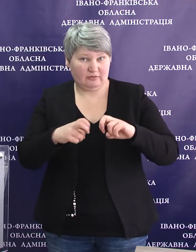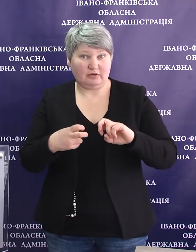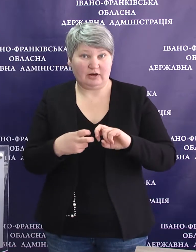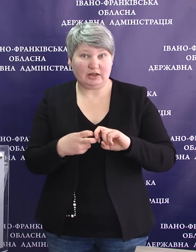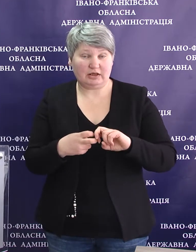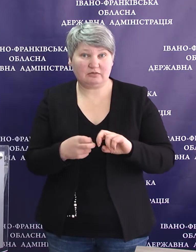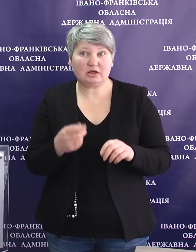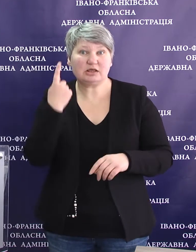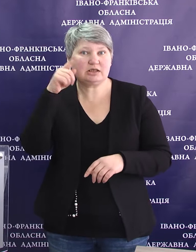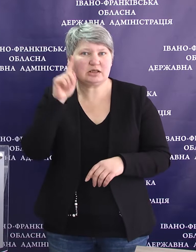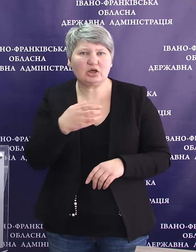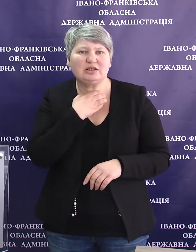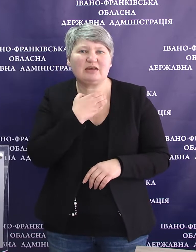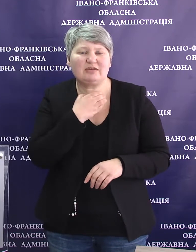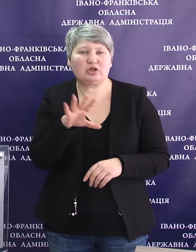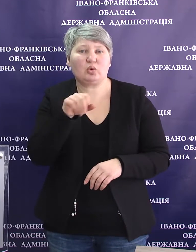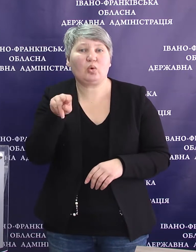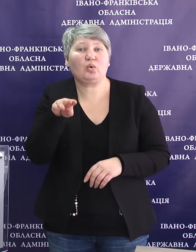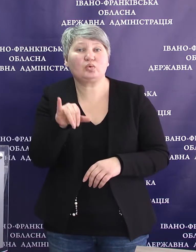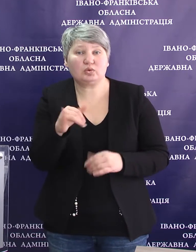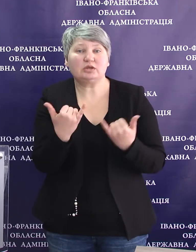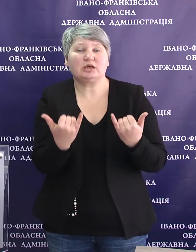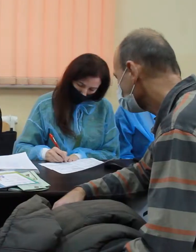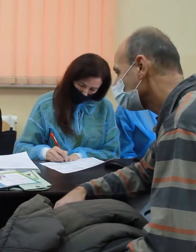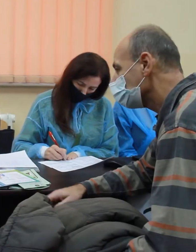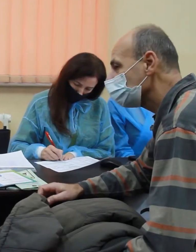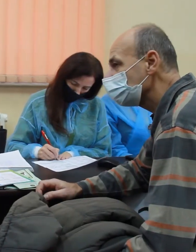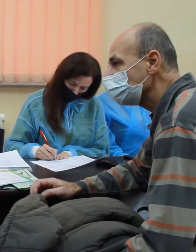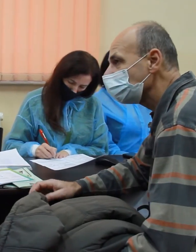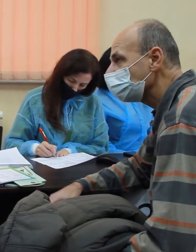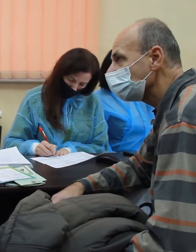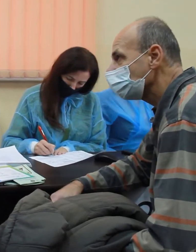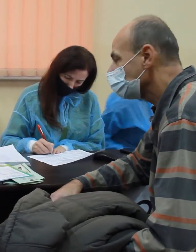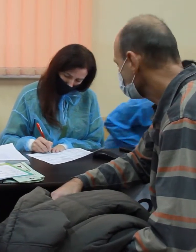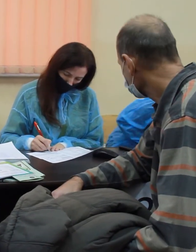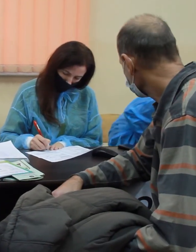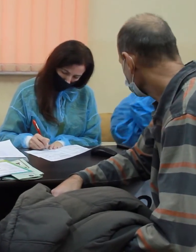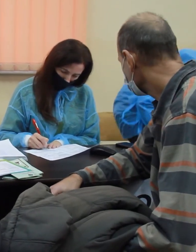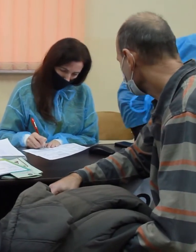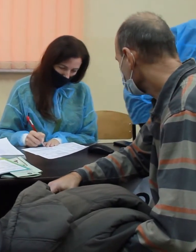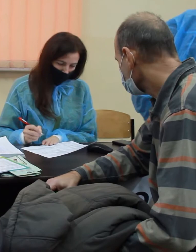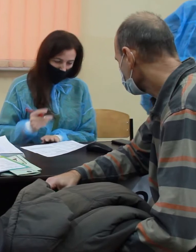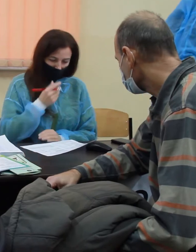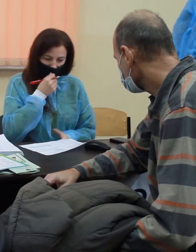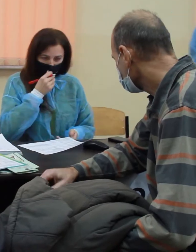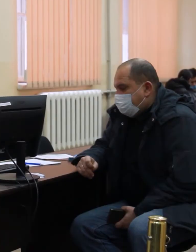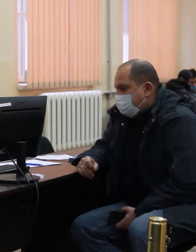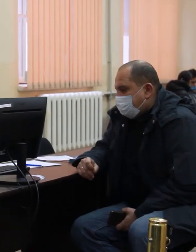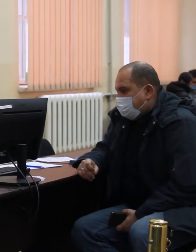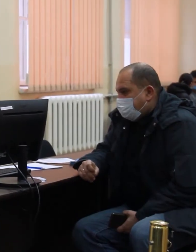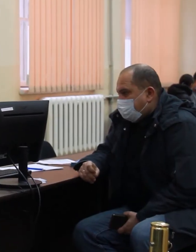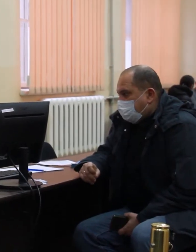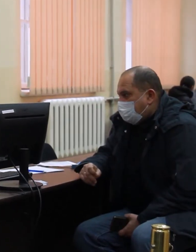-Франківську, і знаю, що дефіцит йоду є зараз тотальний. Організму людини, запевняє лікарка, не потрібно